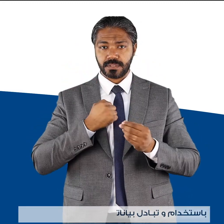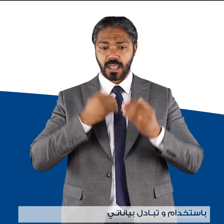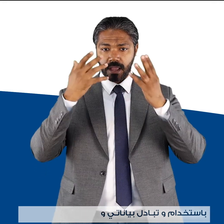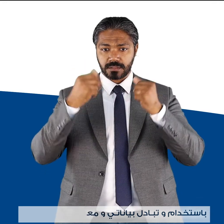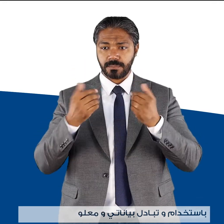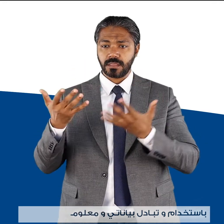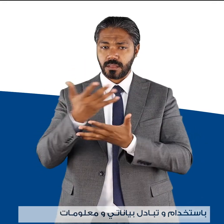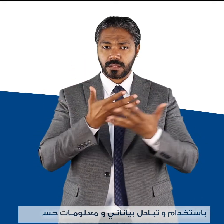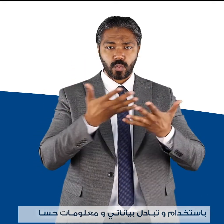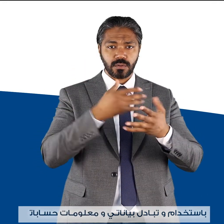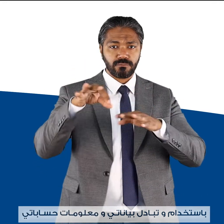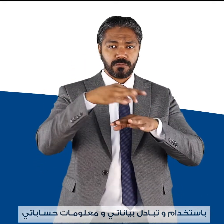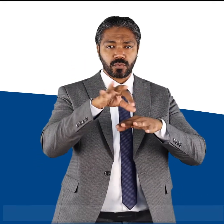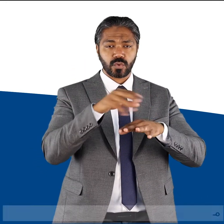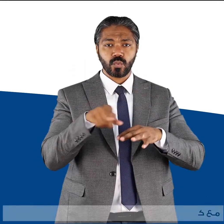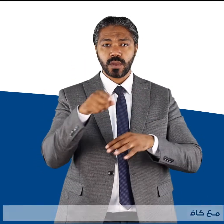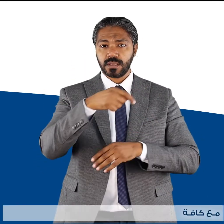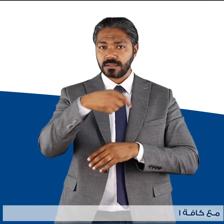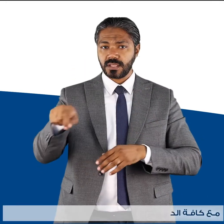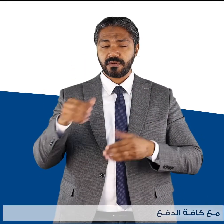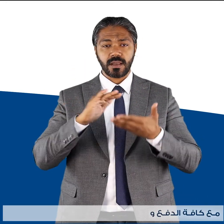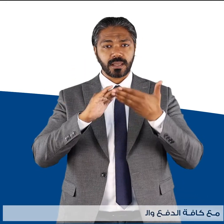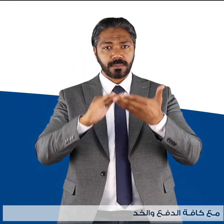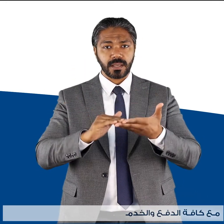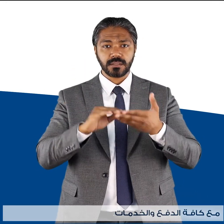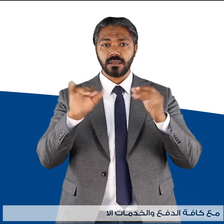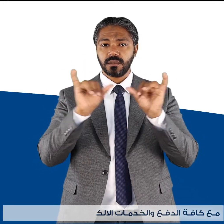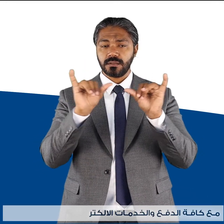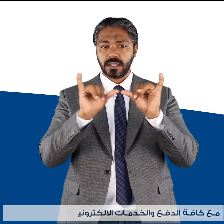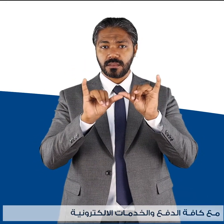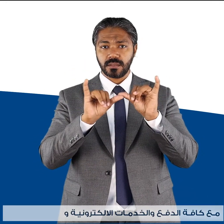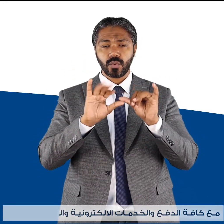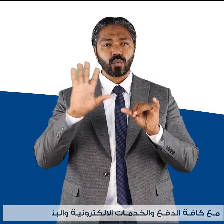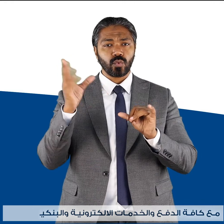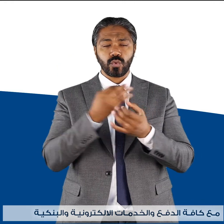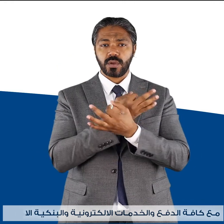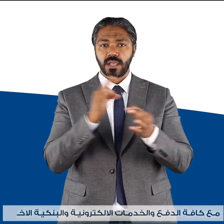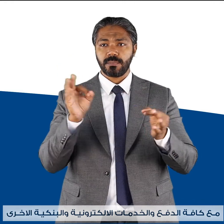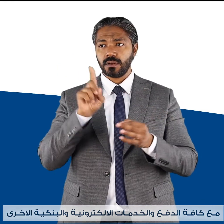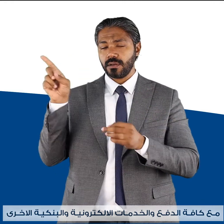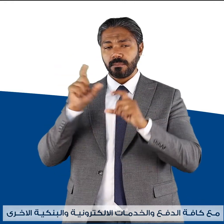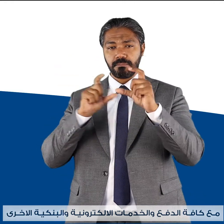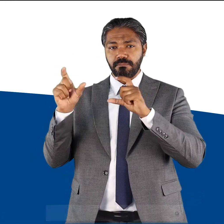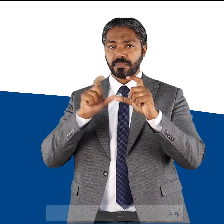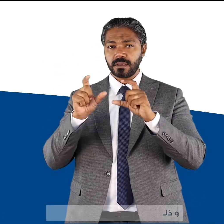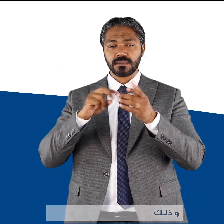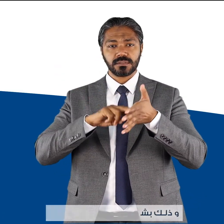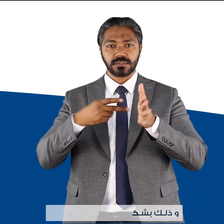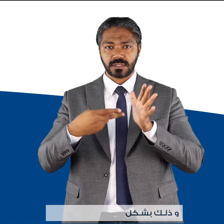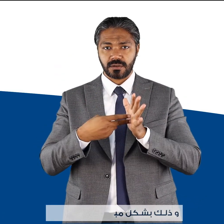بيانات ومعلومات حساباتي مع كافة الدفع والخدمات الإلكترونية والبنكية الأخرى وذلك بشكل